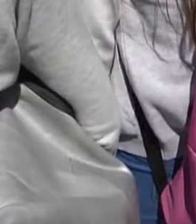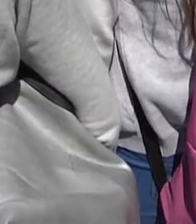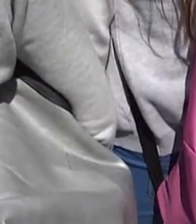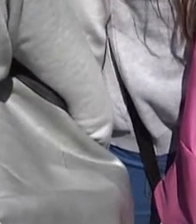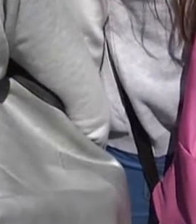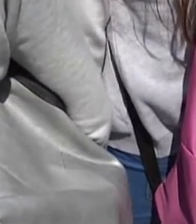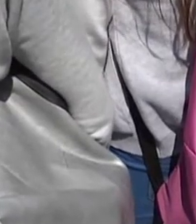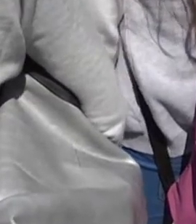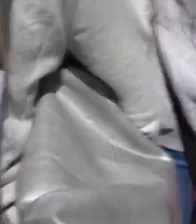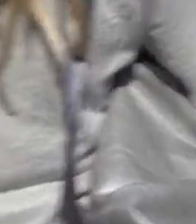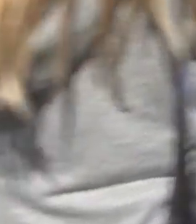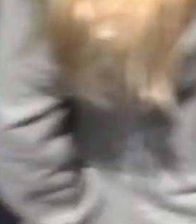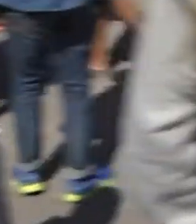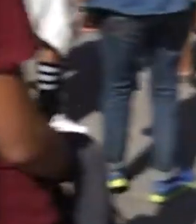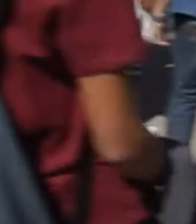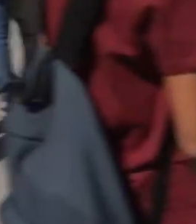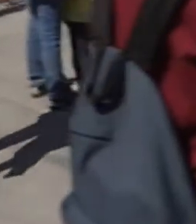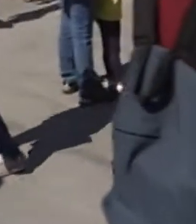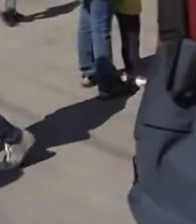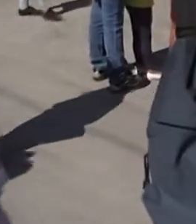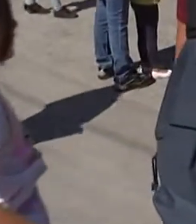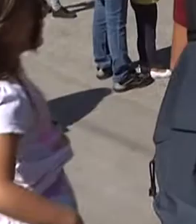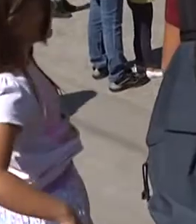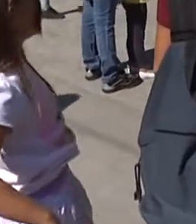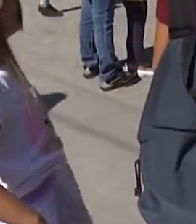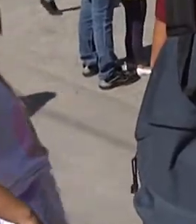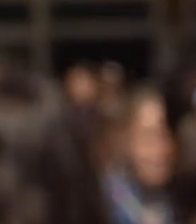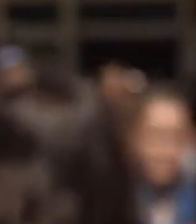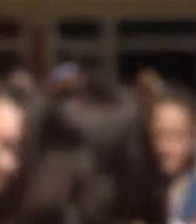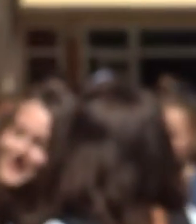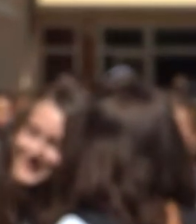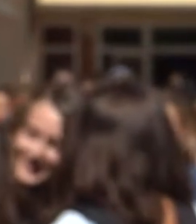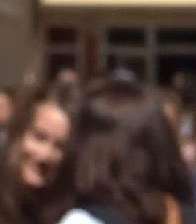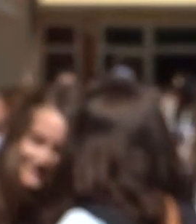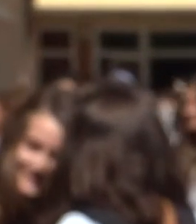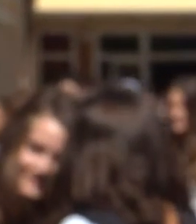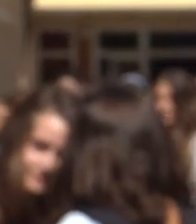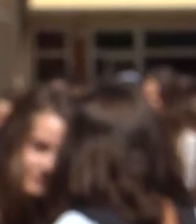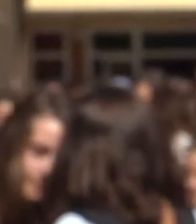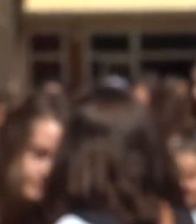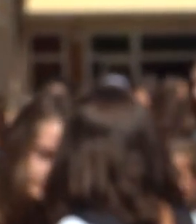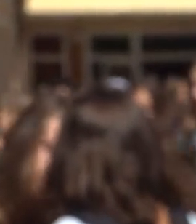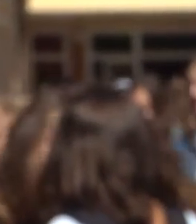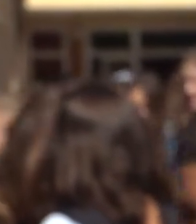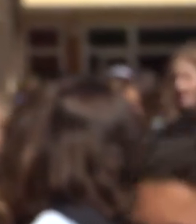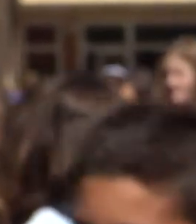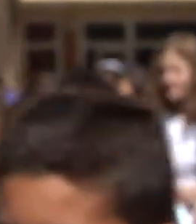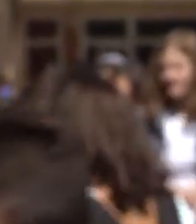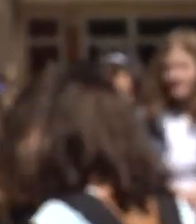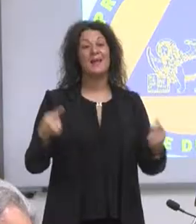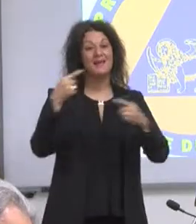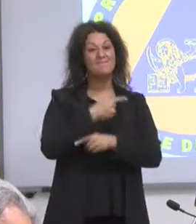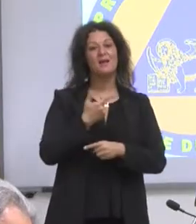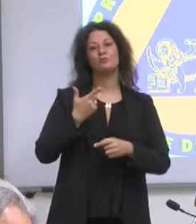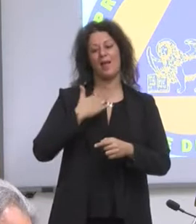Fondamentale sarà la misurazione della febbre che per i bambini sotto i sei anni verrà fatta a scuola, i più grandi dovranno provvedere a casa.